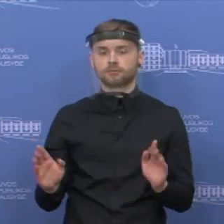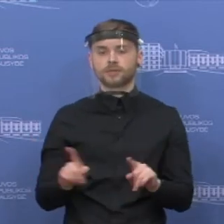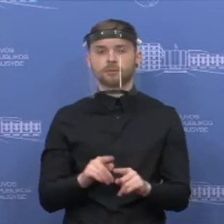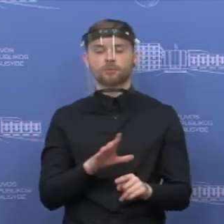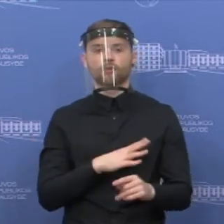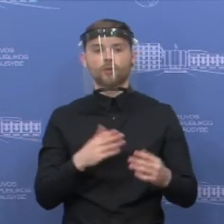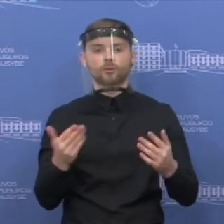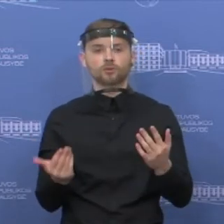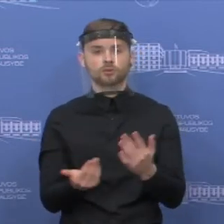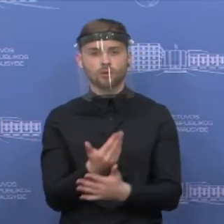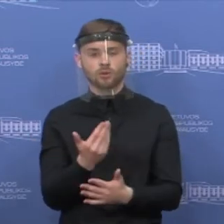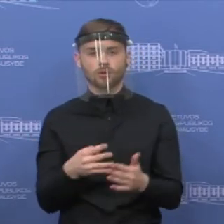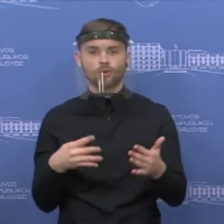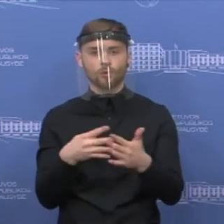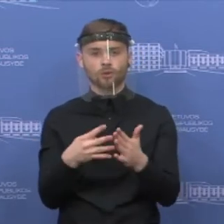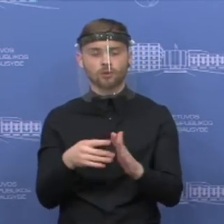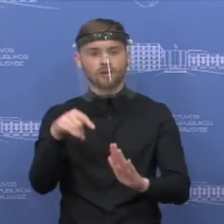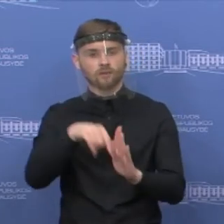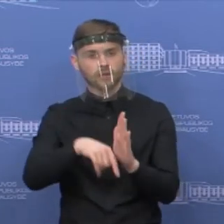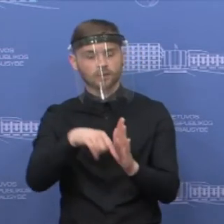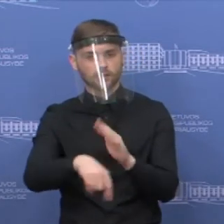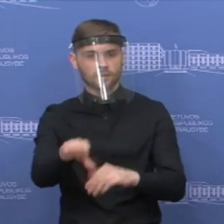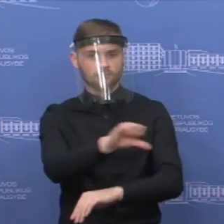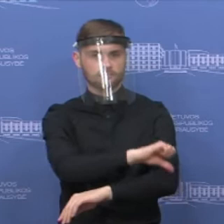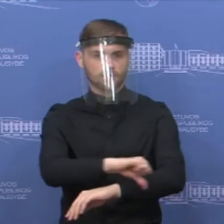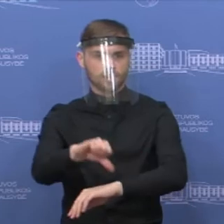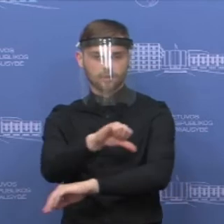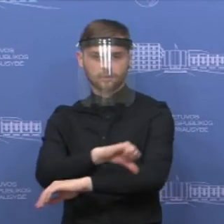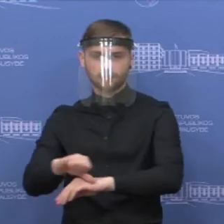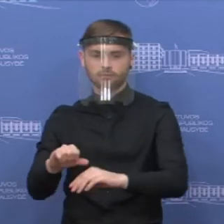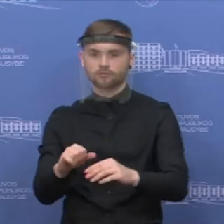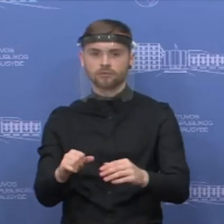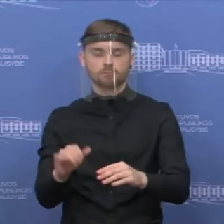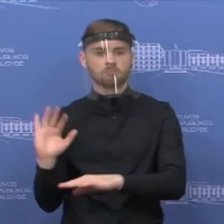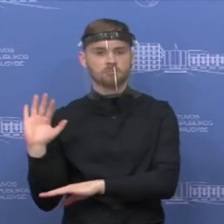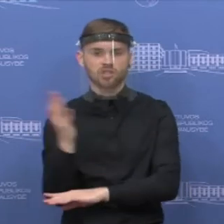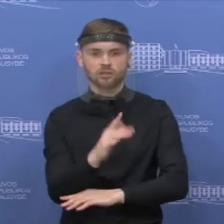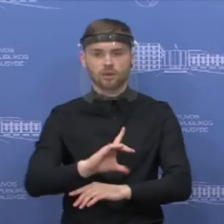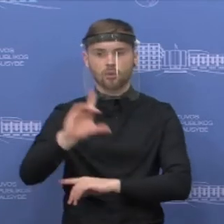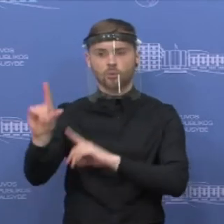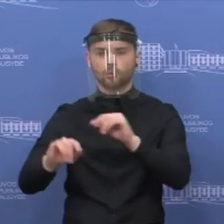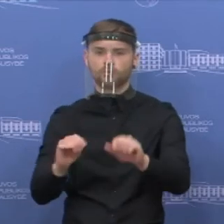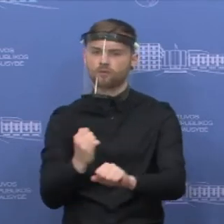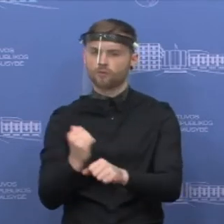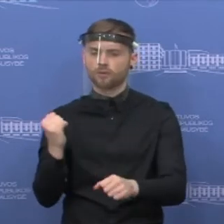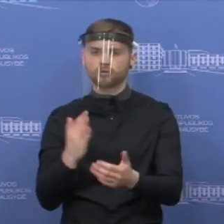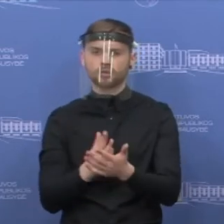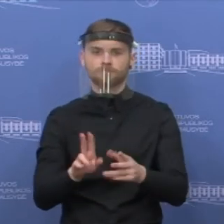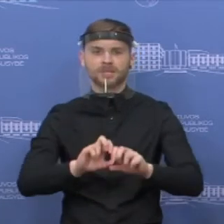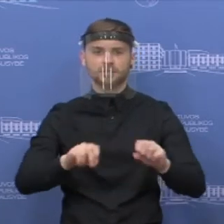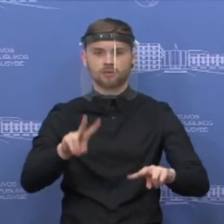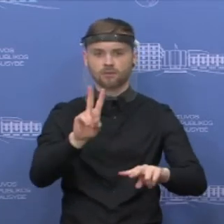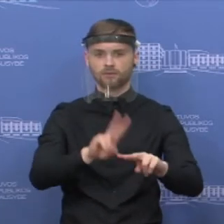kontrolė prie vidinių sienų, gali vykti tik per kontrolės punktus. Nebent, jeigu būtų priimti